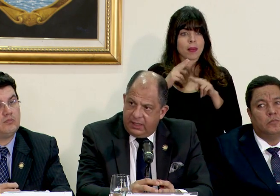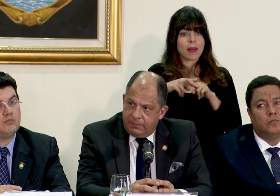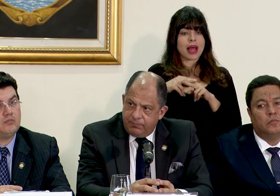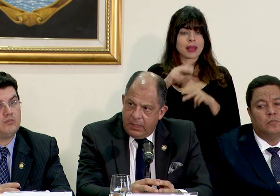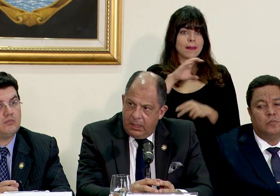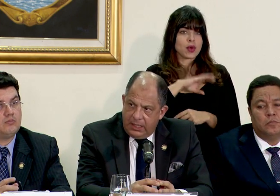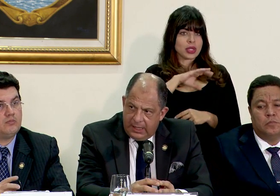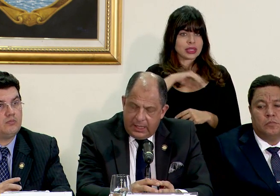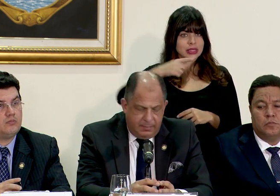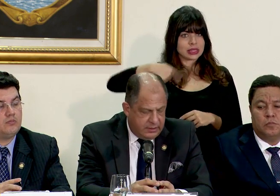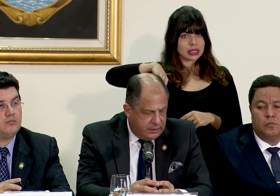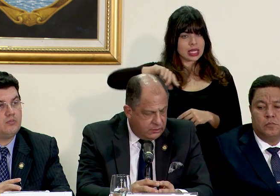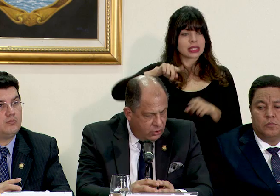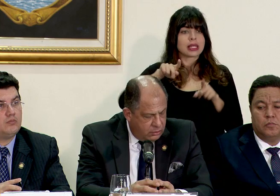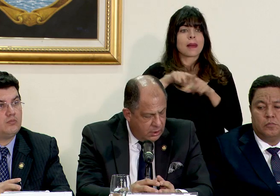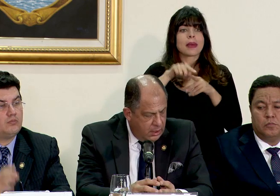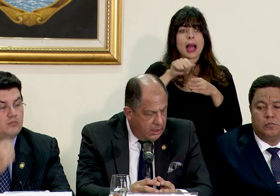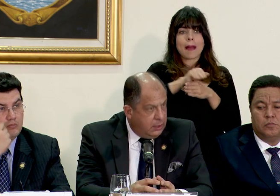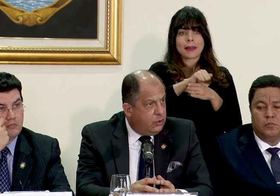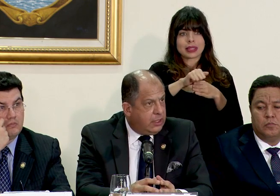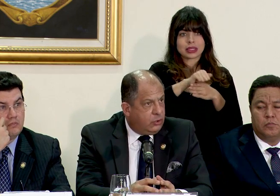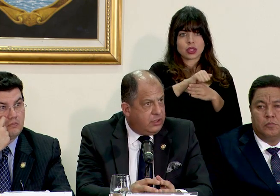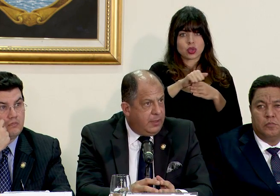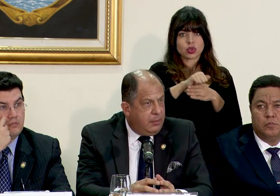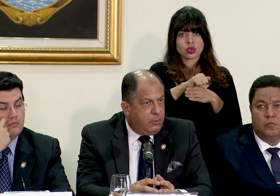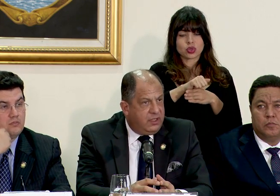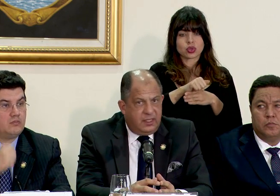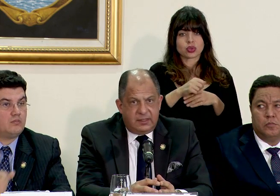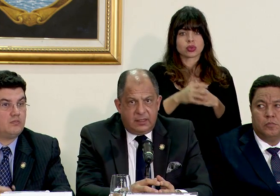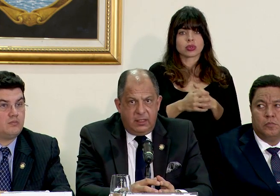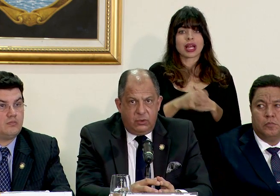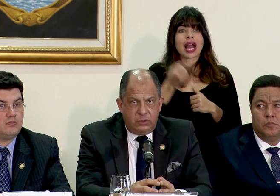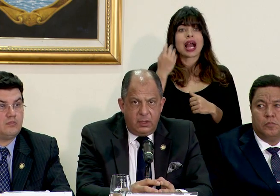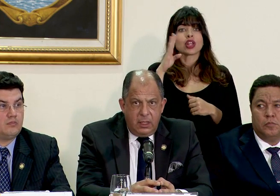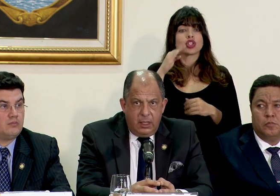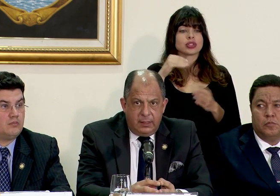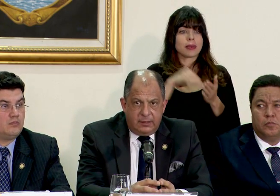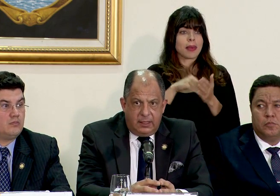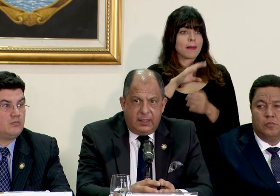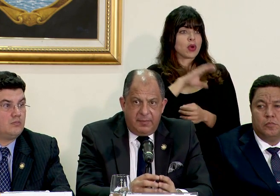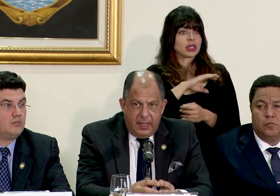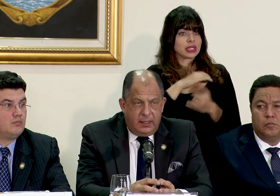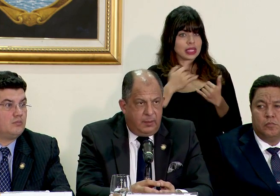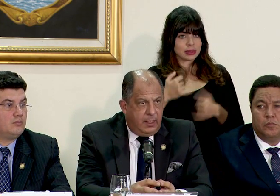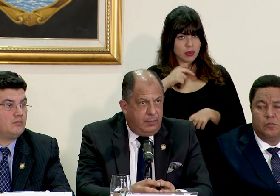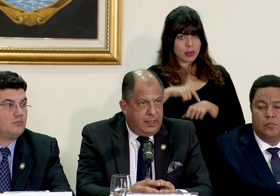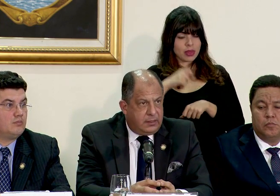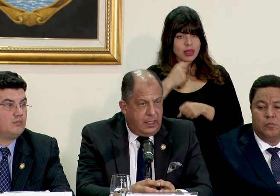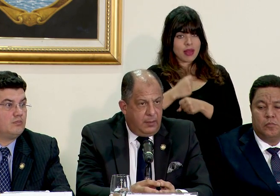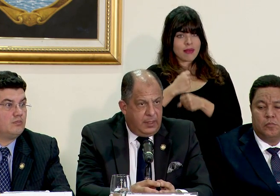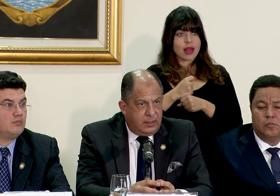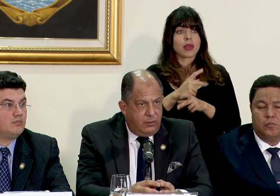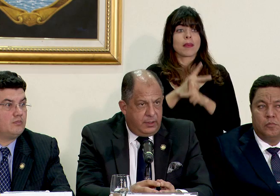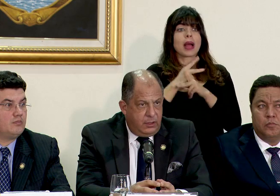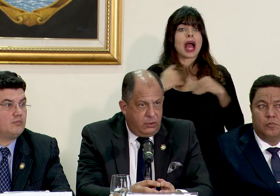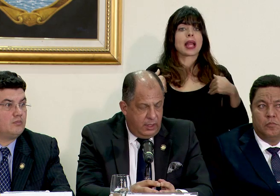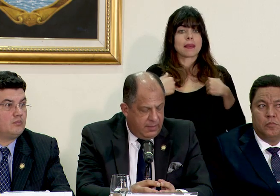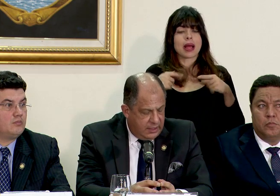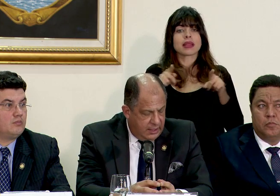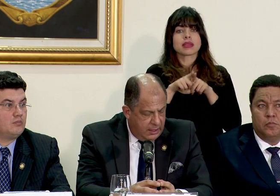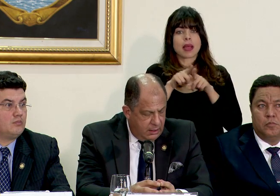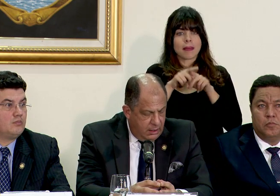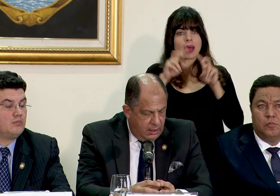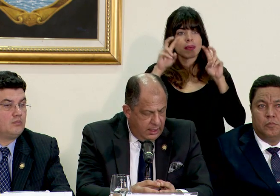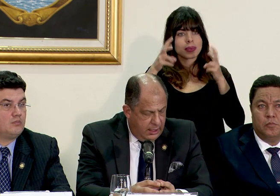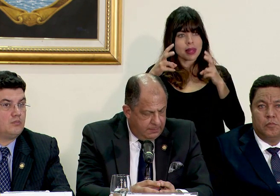de Policía y en la capacitación de los 14 mil policías activos es decir también el tema del bienestar animal se ha convertido